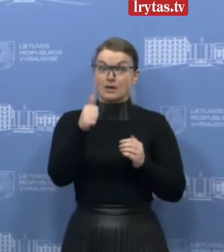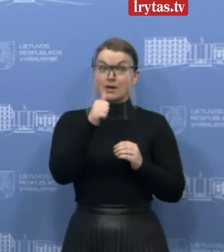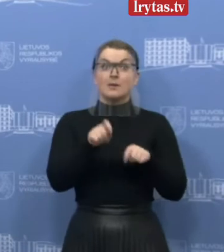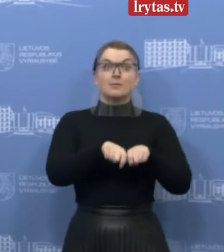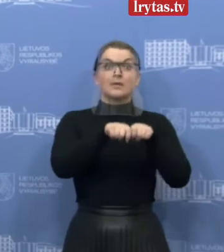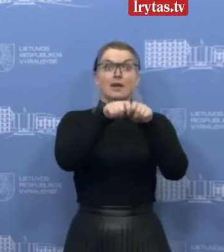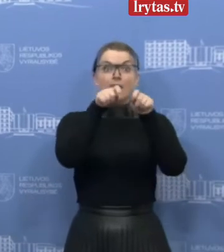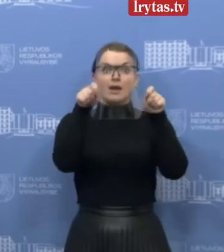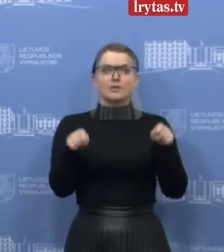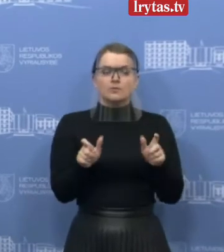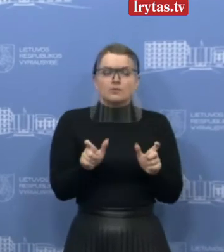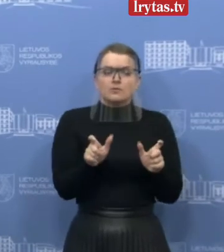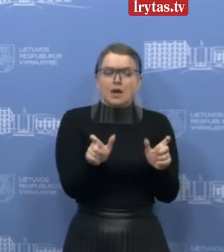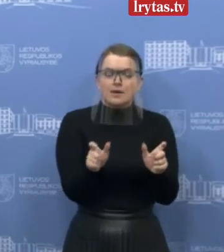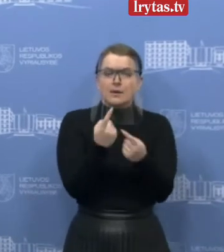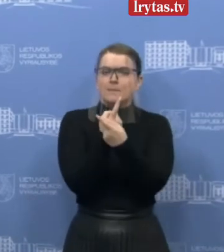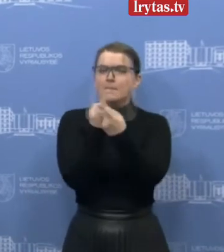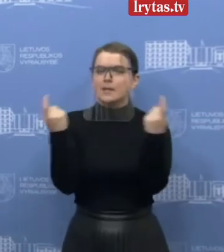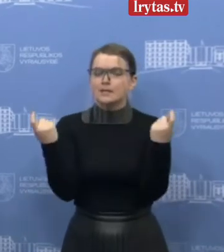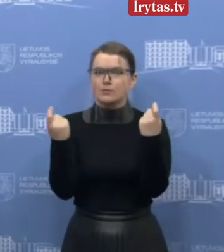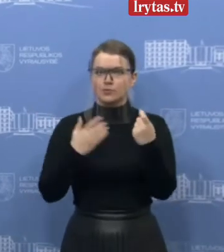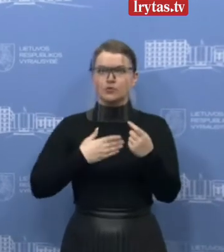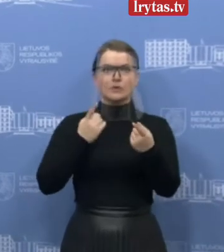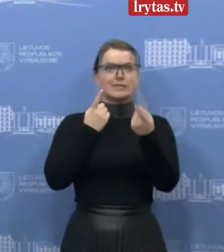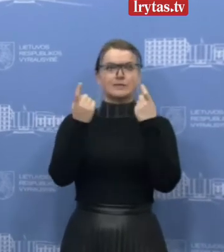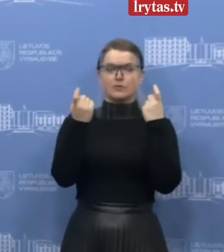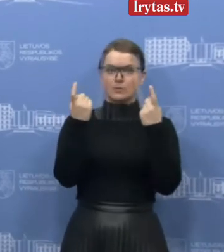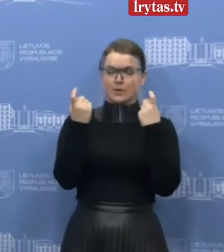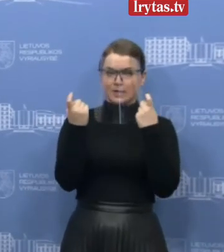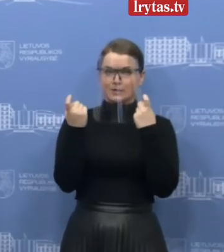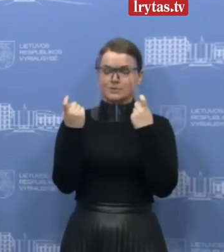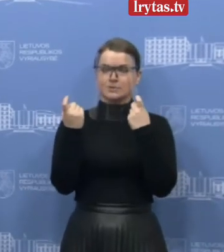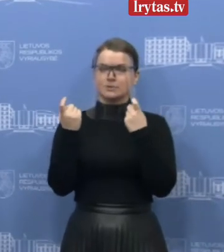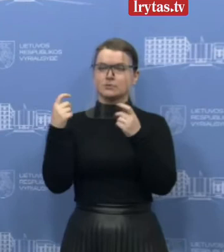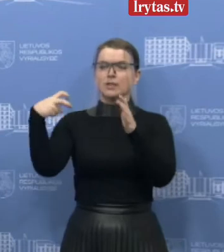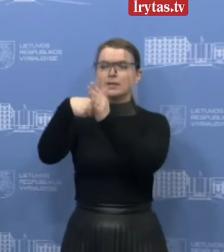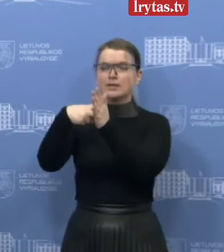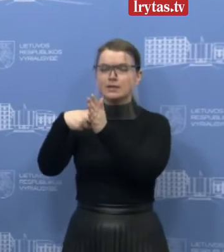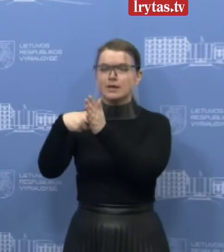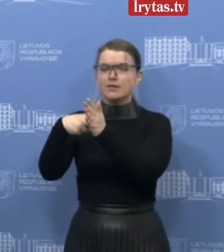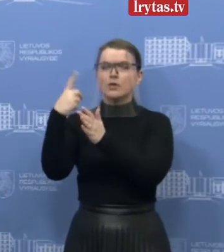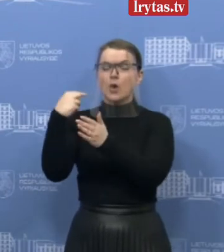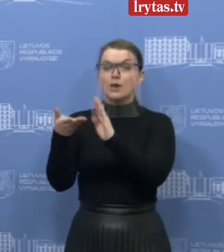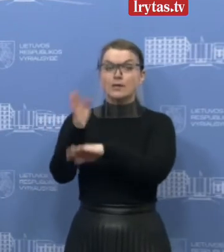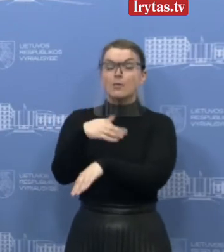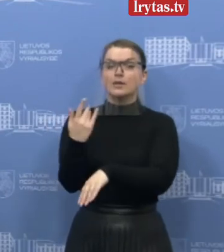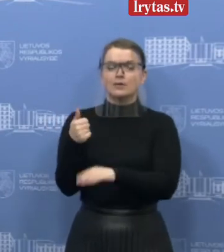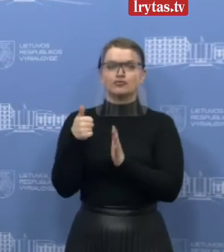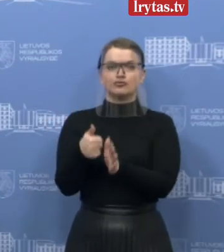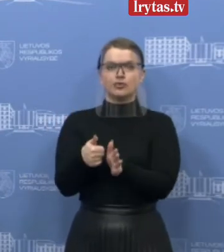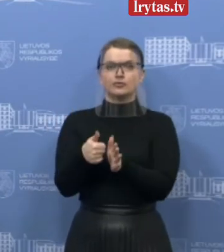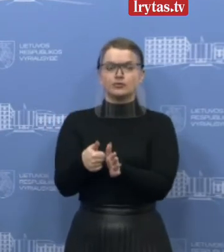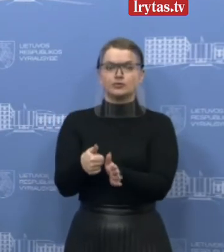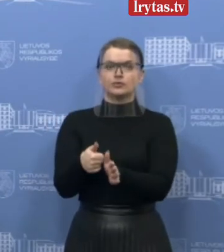paskelbimo pradžioje mūsų duomenų bazėse, konsulinėse duomenų bazėse užsiregistravo 6 tūkstančiai